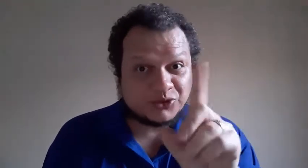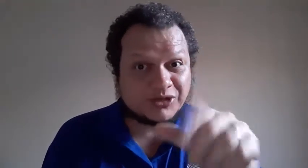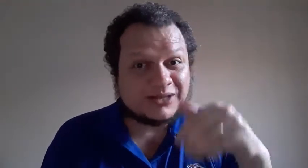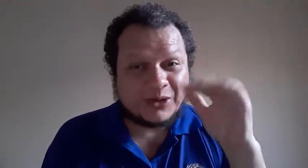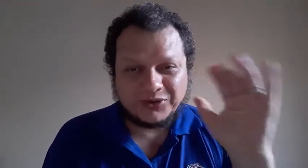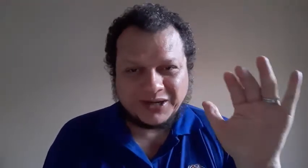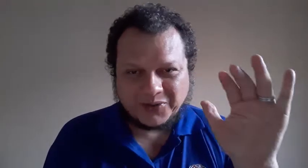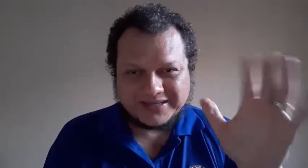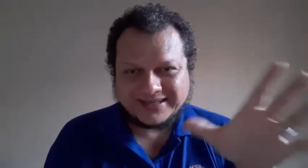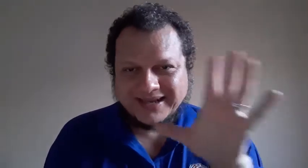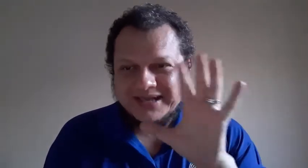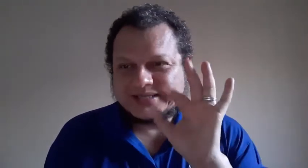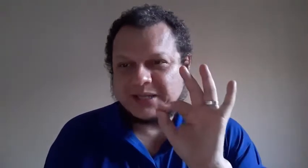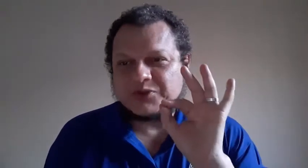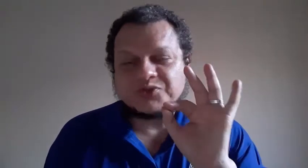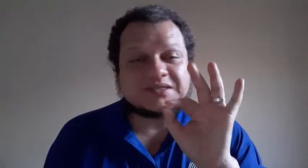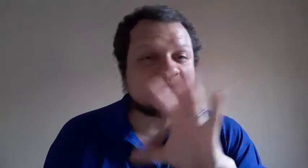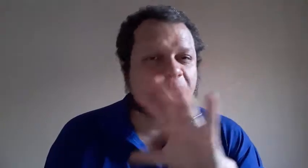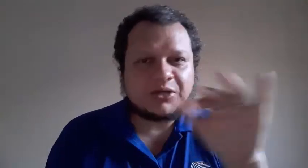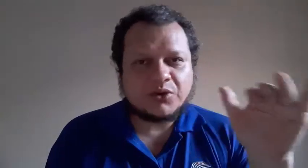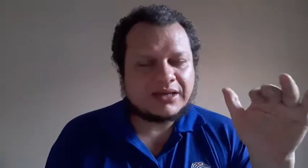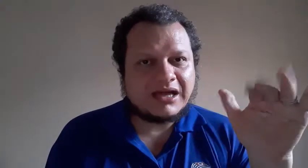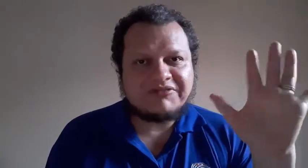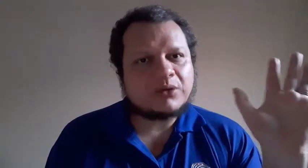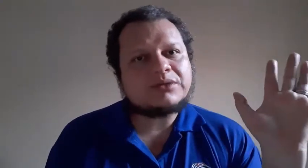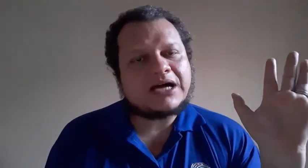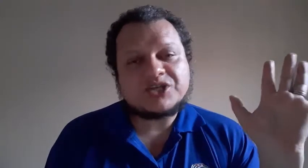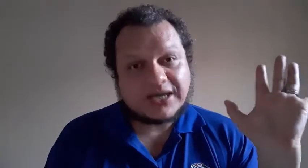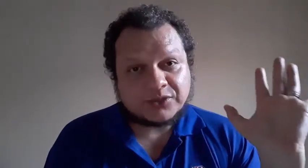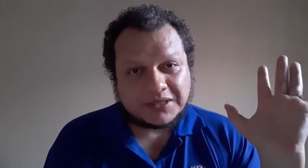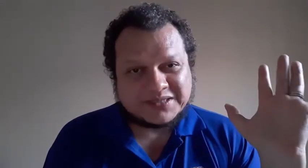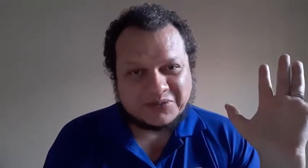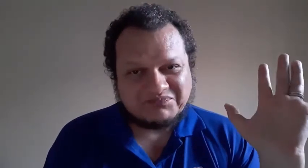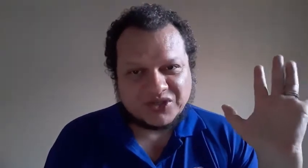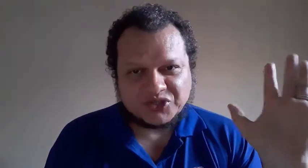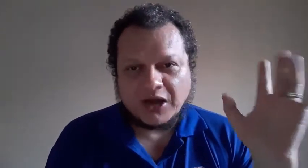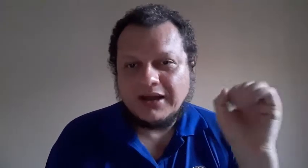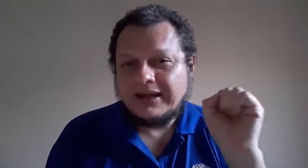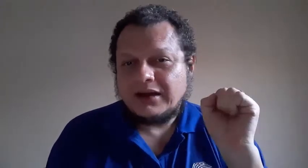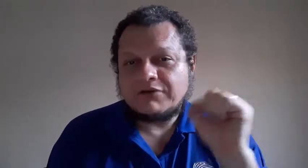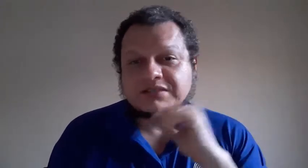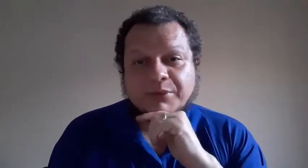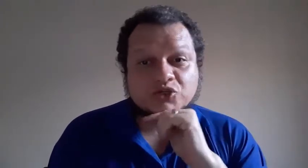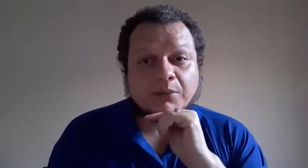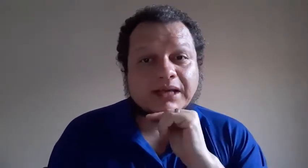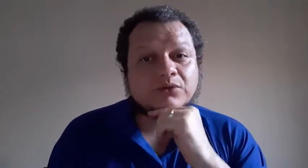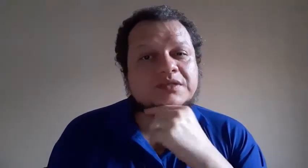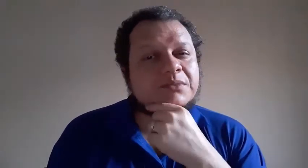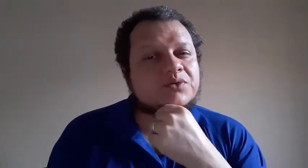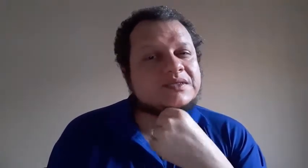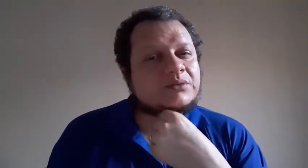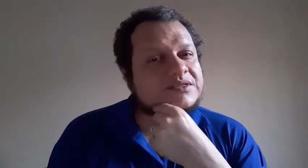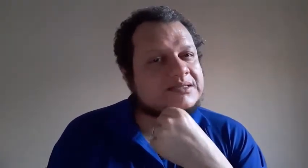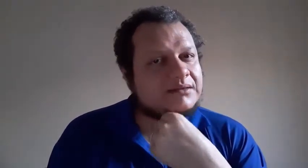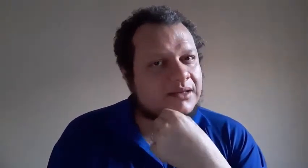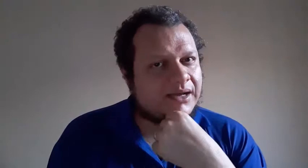doutorado é outra coisa. Estamos no ensino superior que é a faculdade e a graduação só. Então, você pode cobrar R$2.160,00